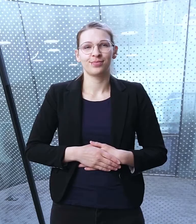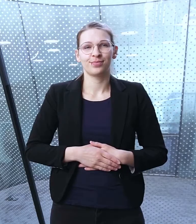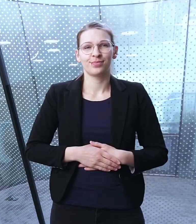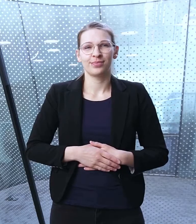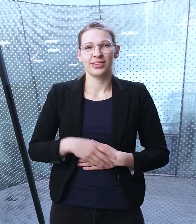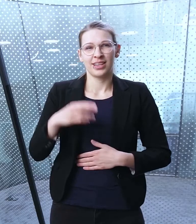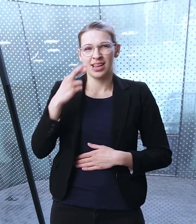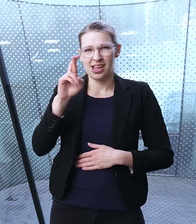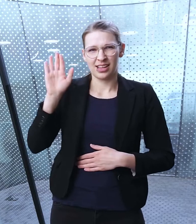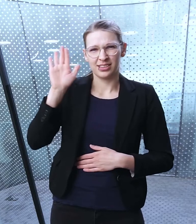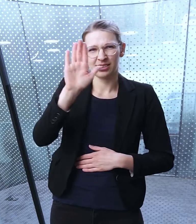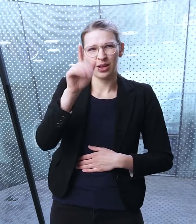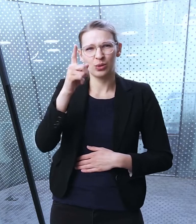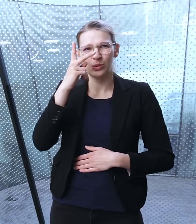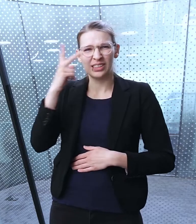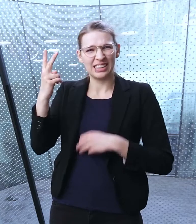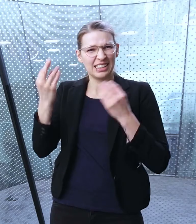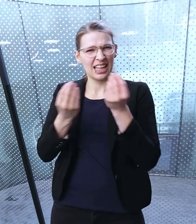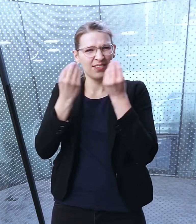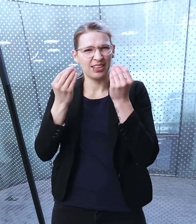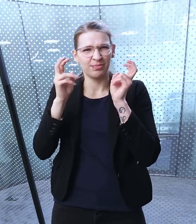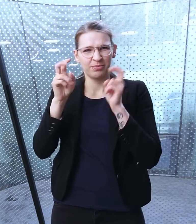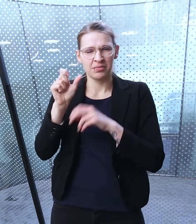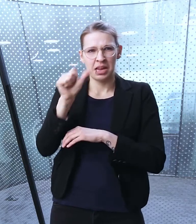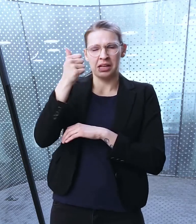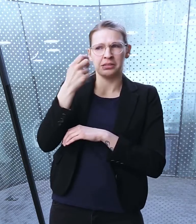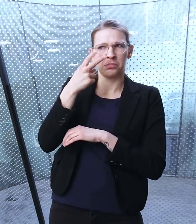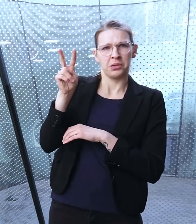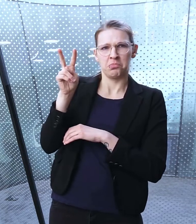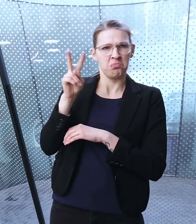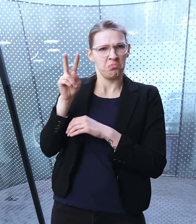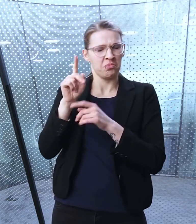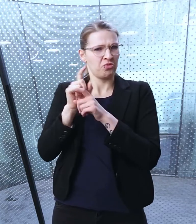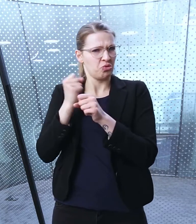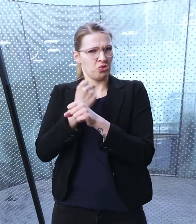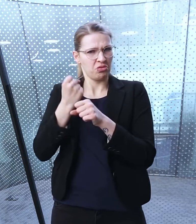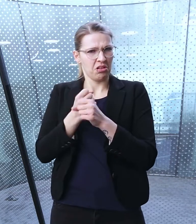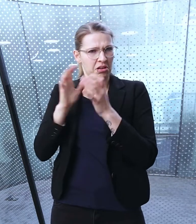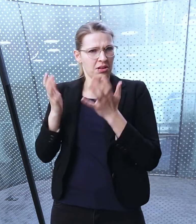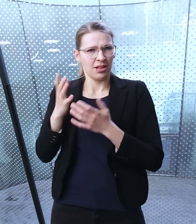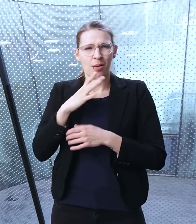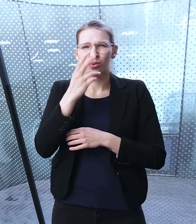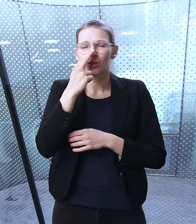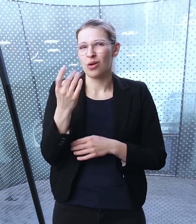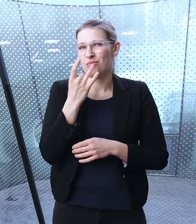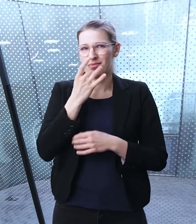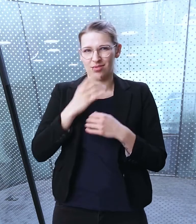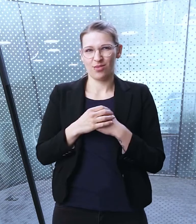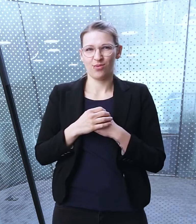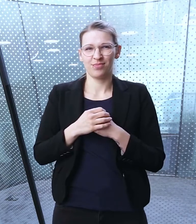Auf der rechten Seite des Durchgangs sehen Sie etwas, das auf den ersten Blick wie ein Stein aussieht. Doch schauen Sie